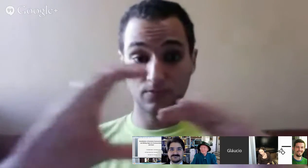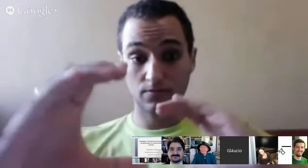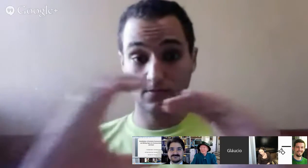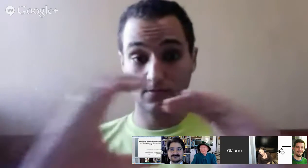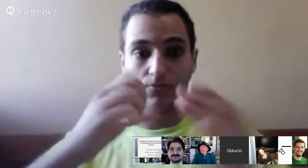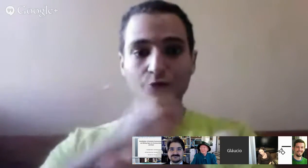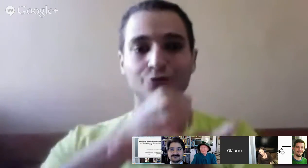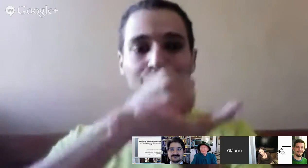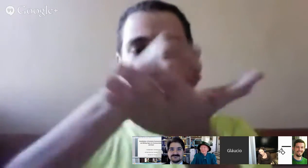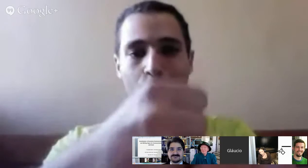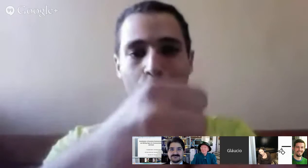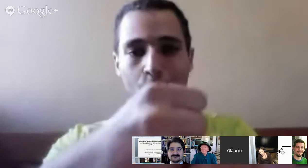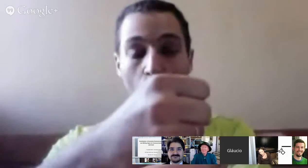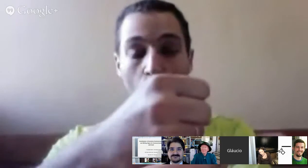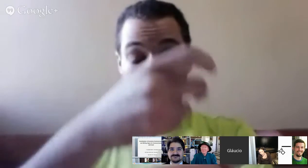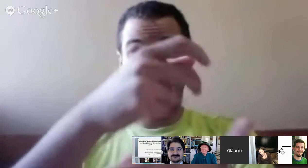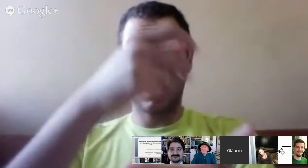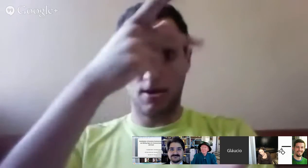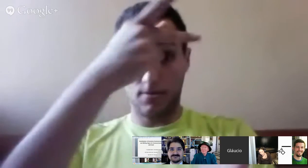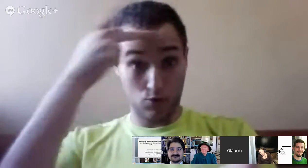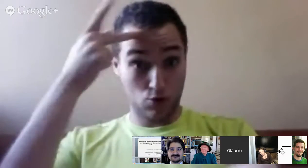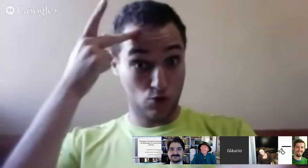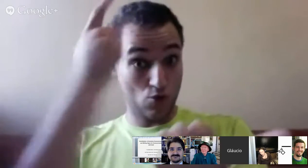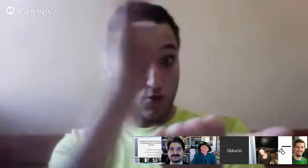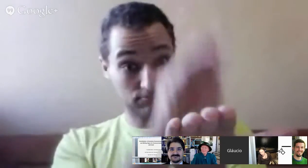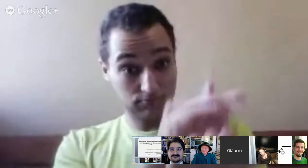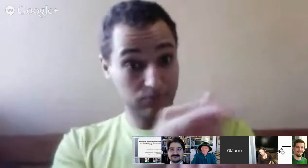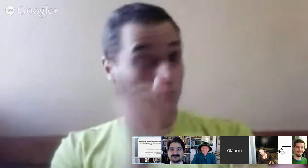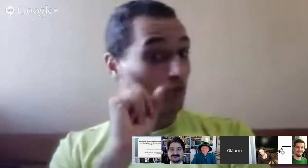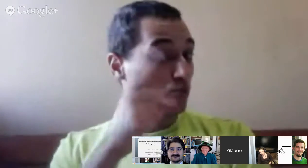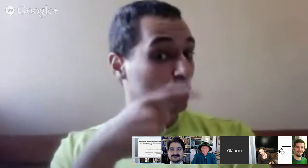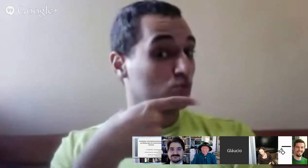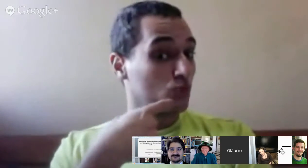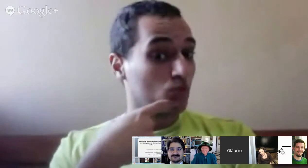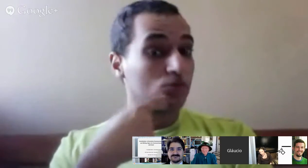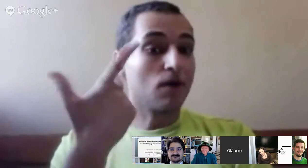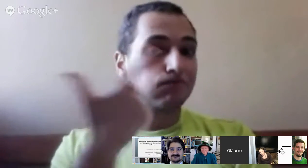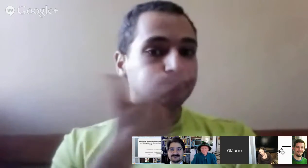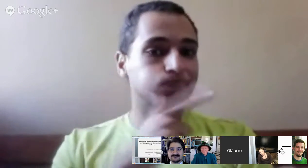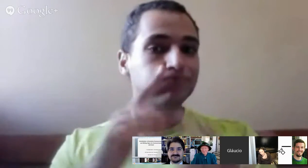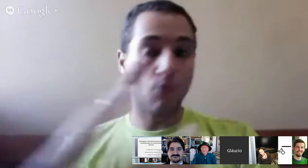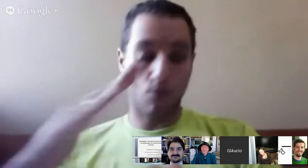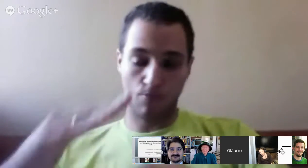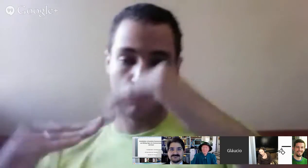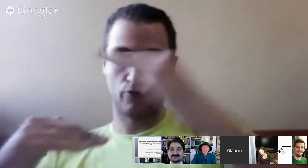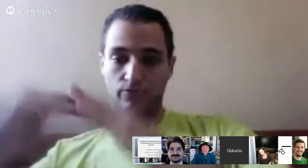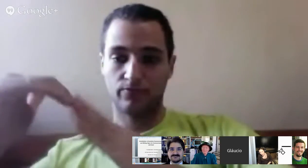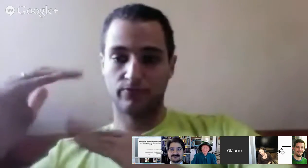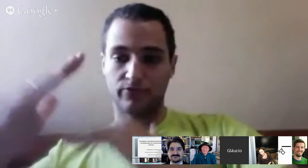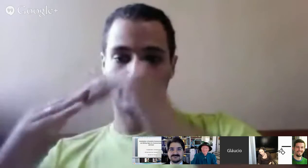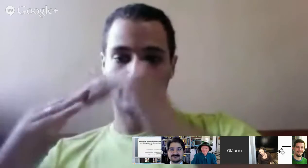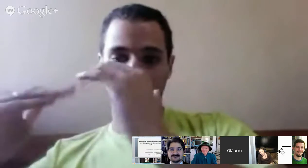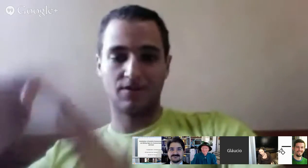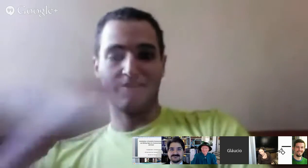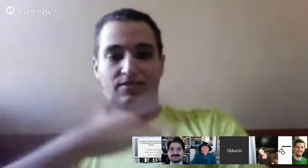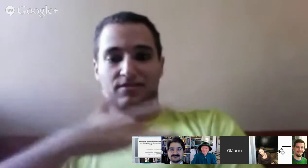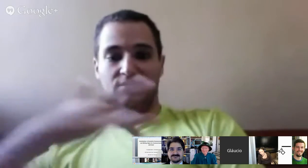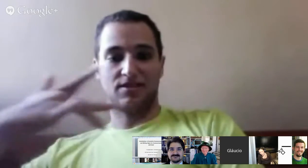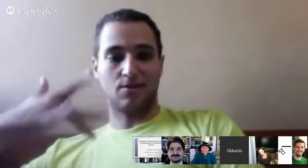caixa de comunicação alternativa para esse paciente surdo, utilizá-la com os profissionais da área da saúde,